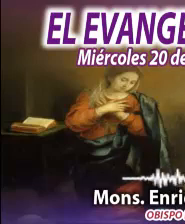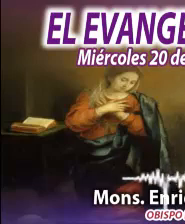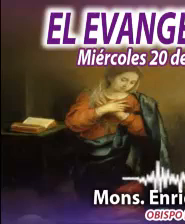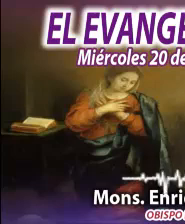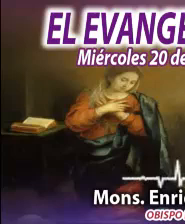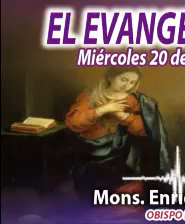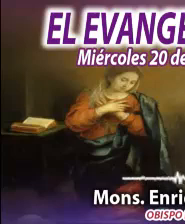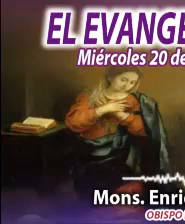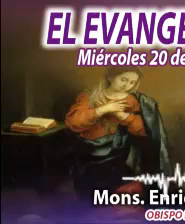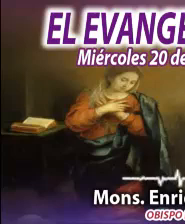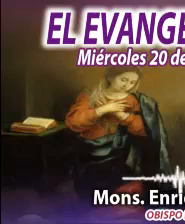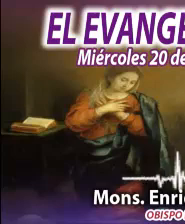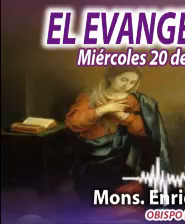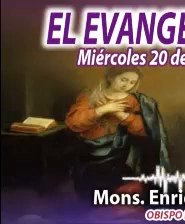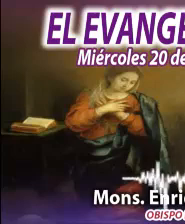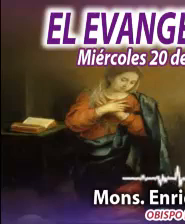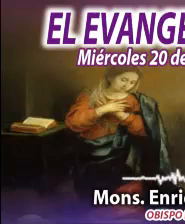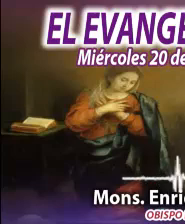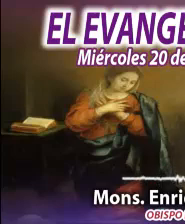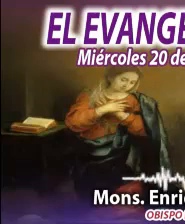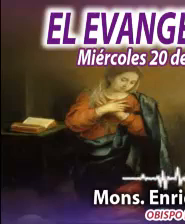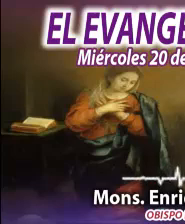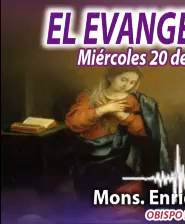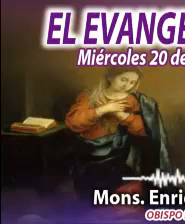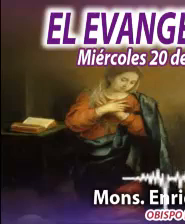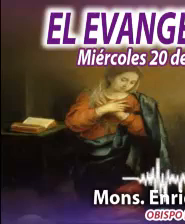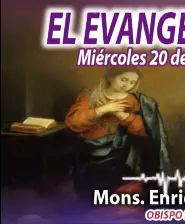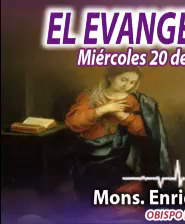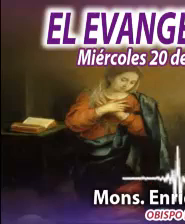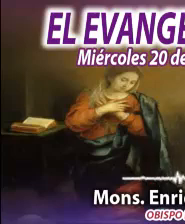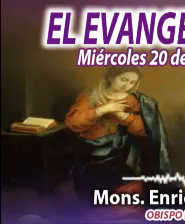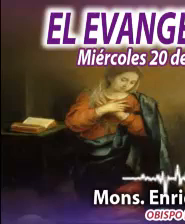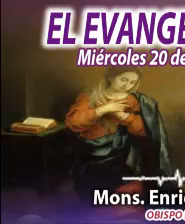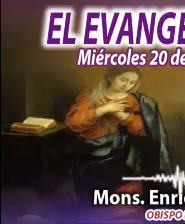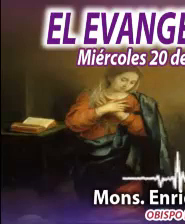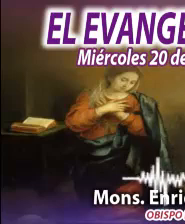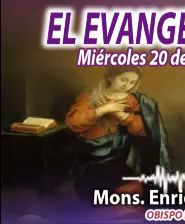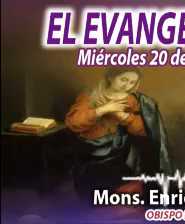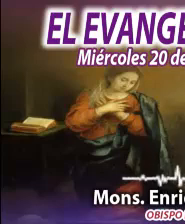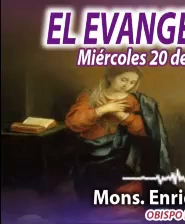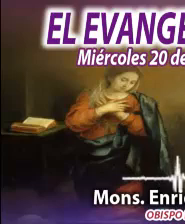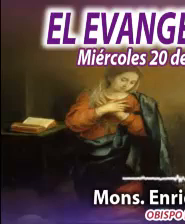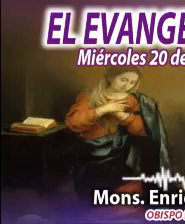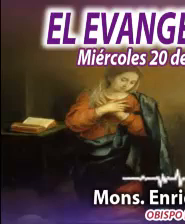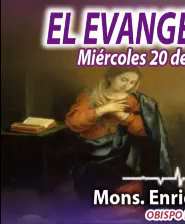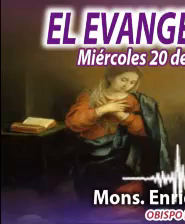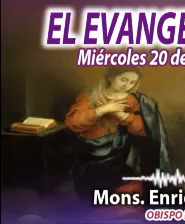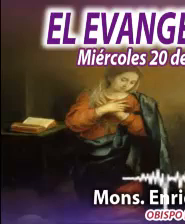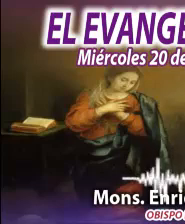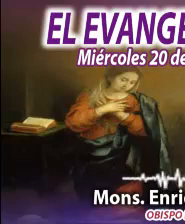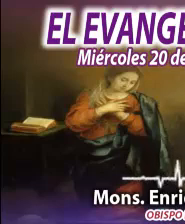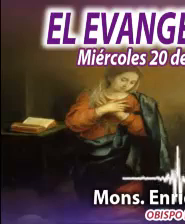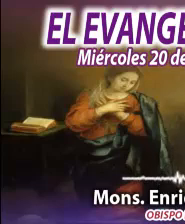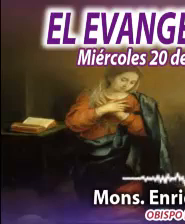fortalezcamos nuestra fe. Seamos testigos de Jesús, vivo y resucitado. Es tiempo de